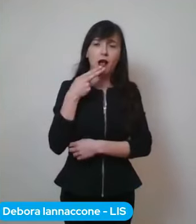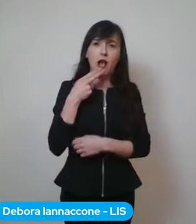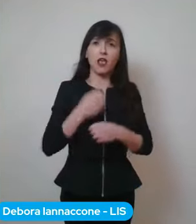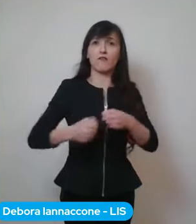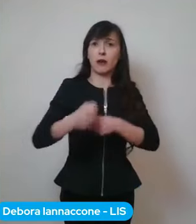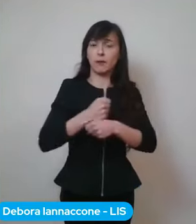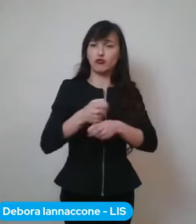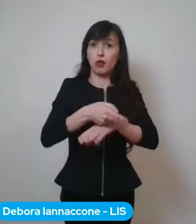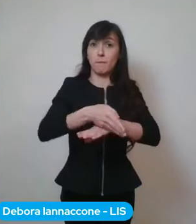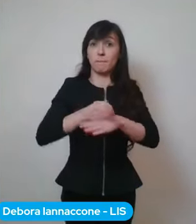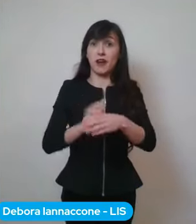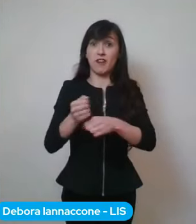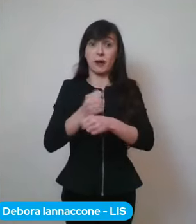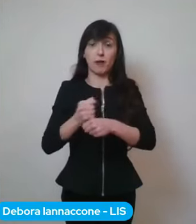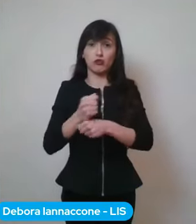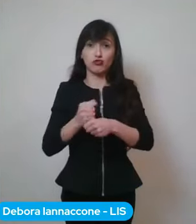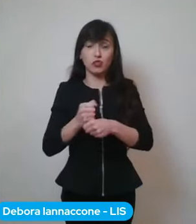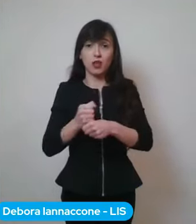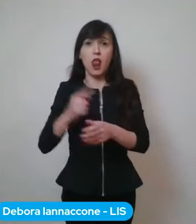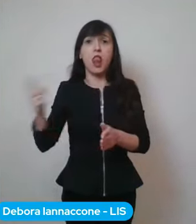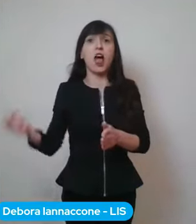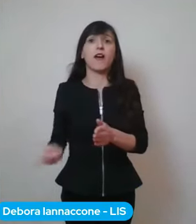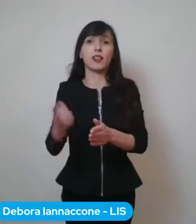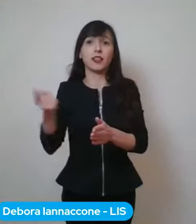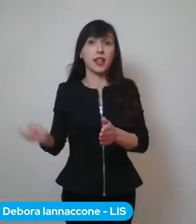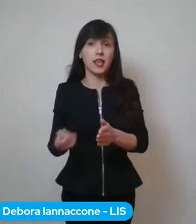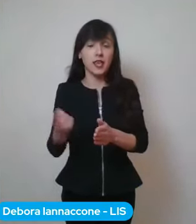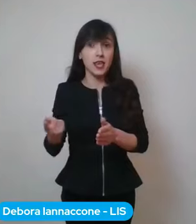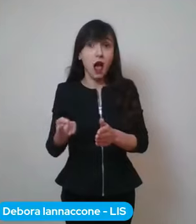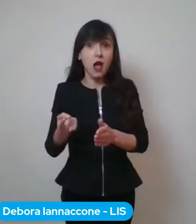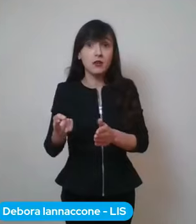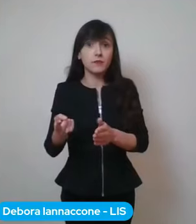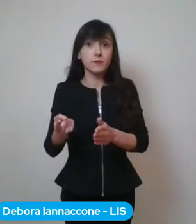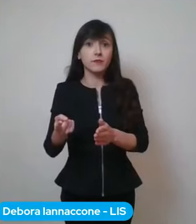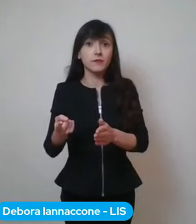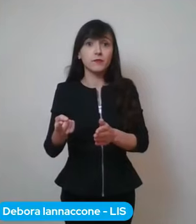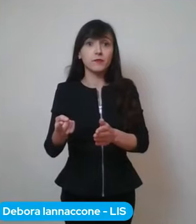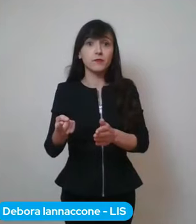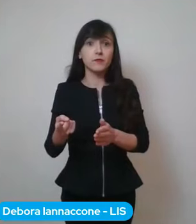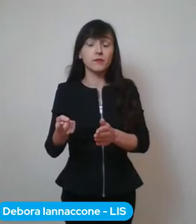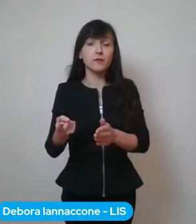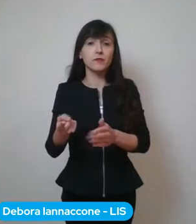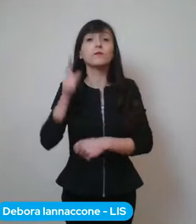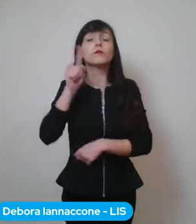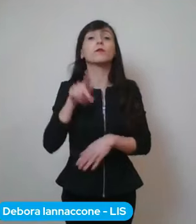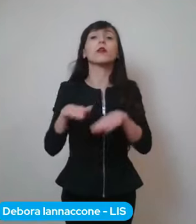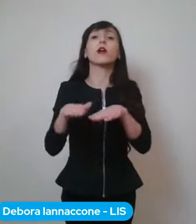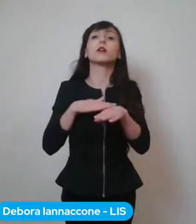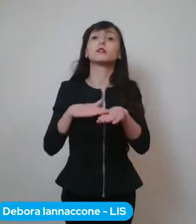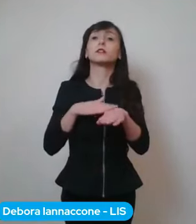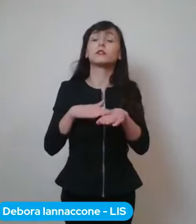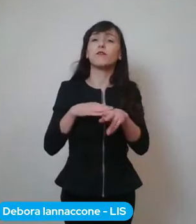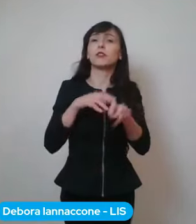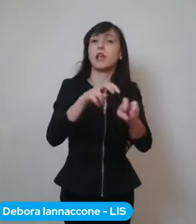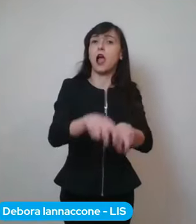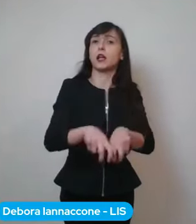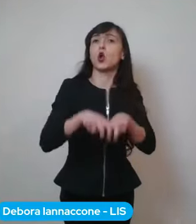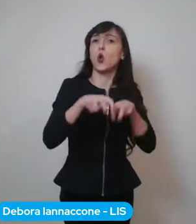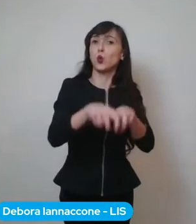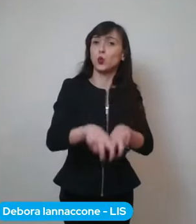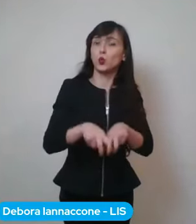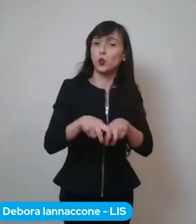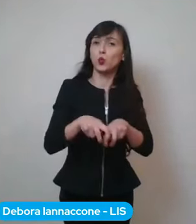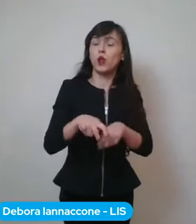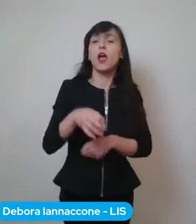le lavanderie e i servizi per l'agricoltura e i